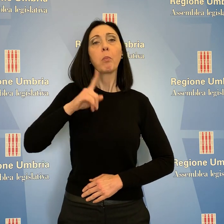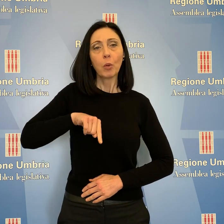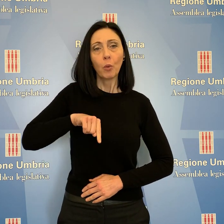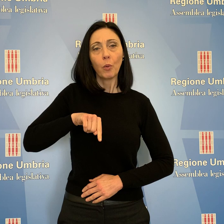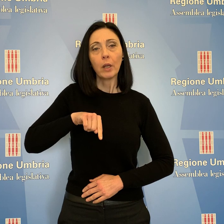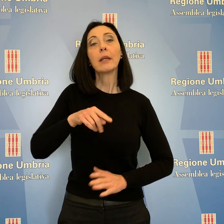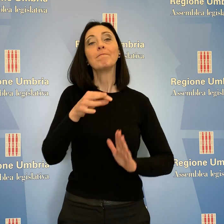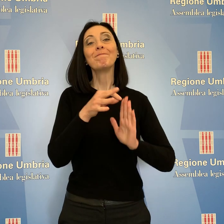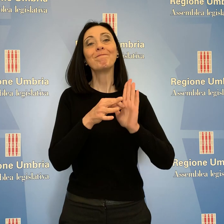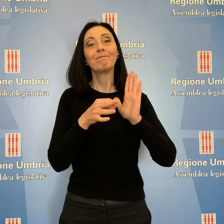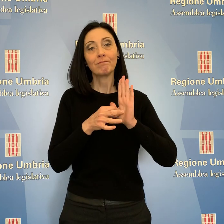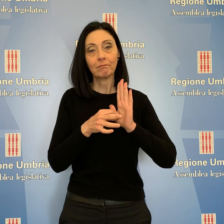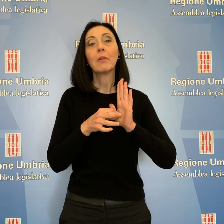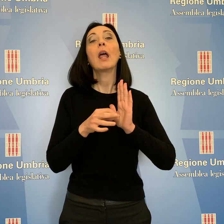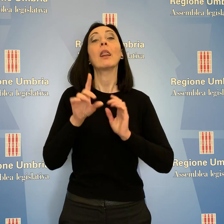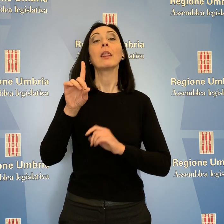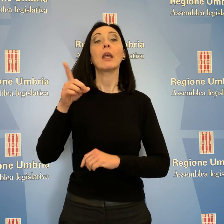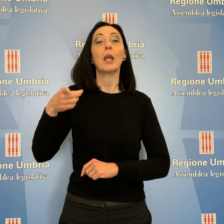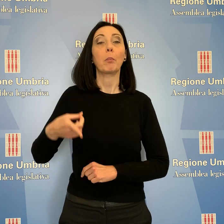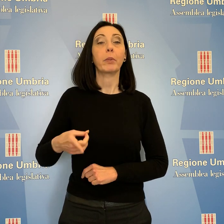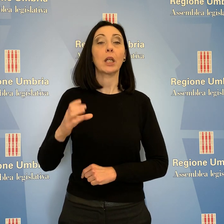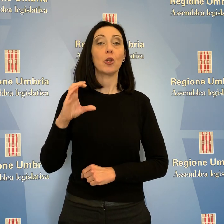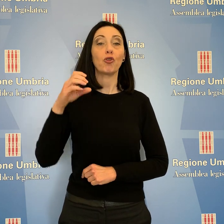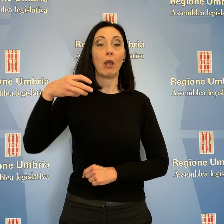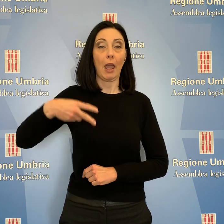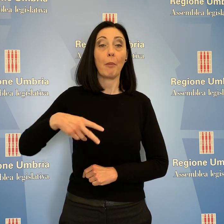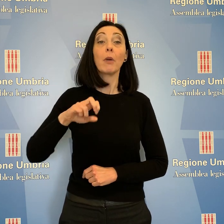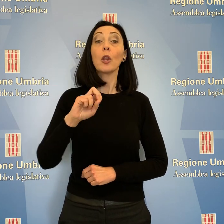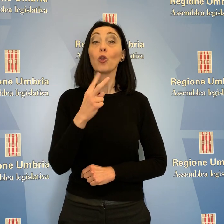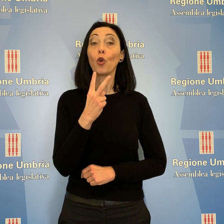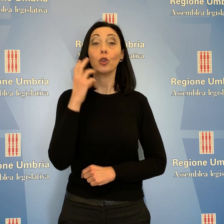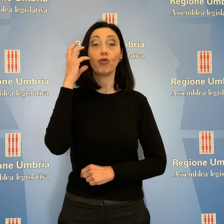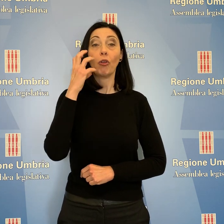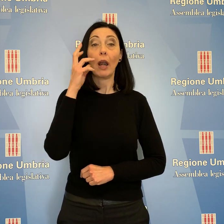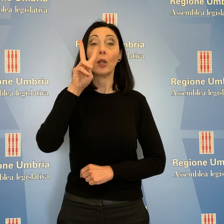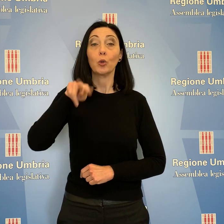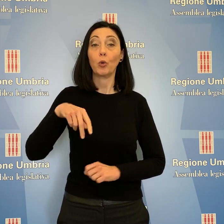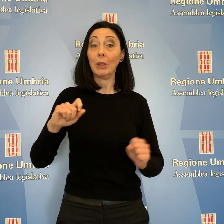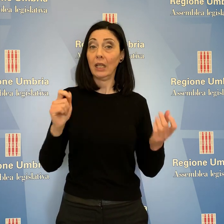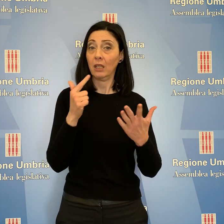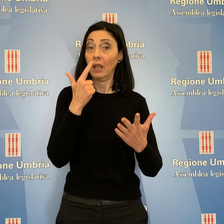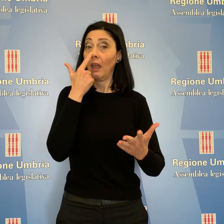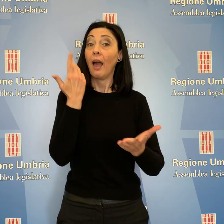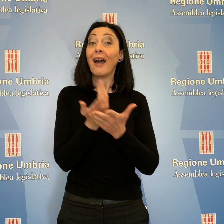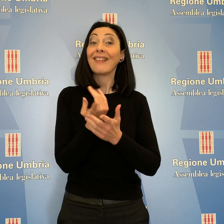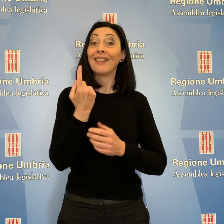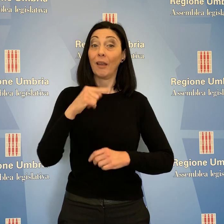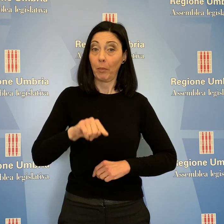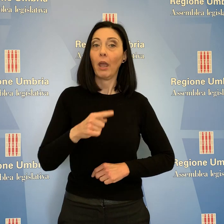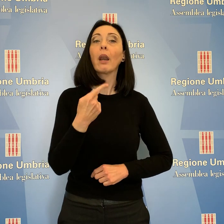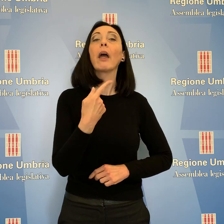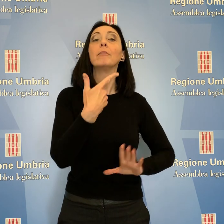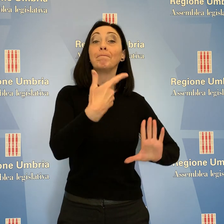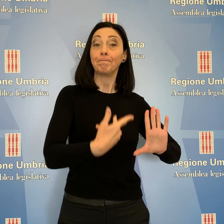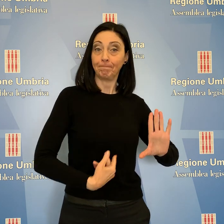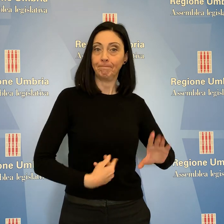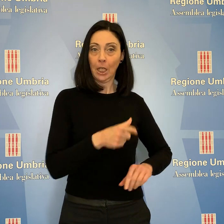le disposizioni contenute nel DPCM del 12 gennaio 2017, valide sia per la fecondazione omologa che per quella